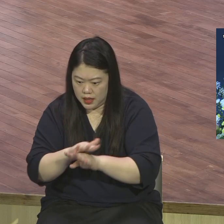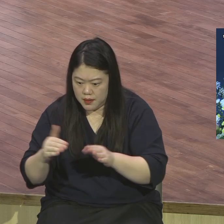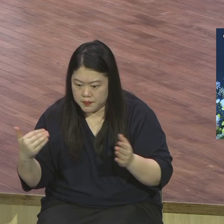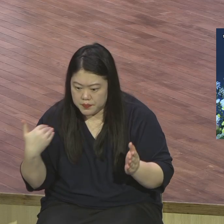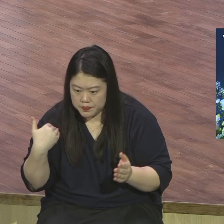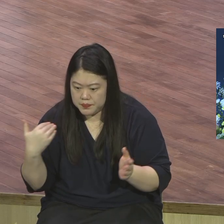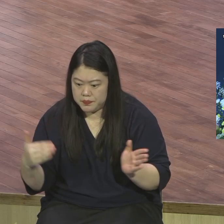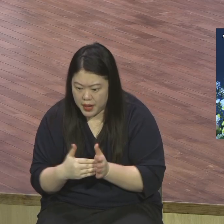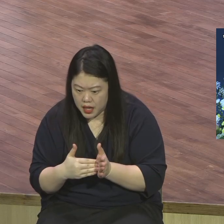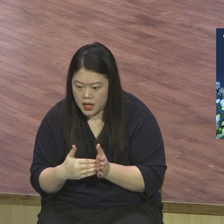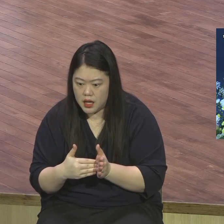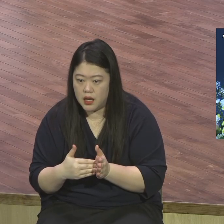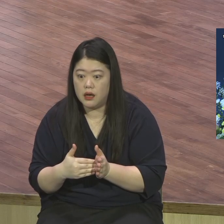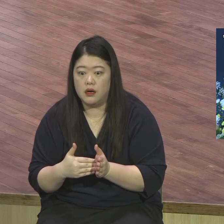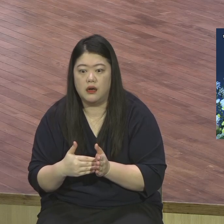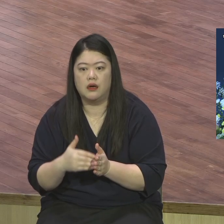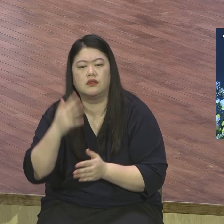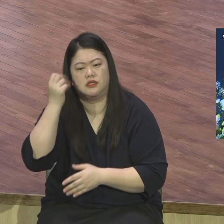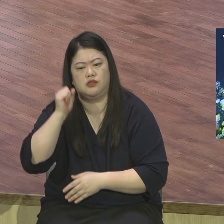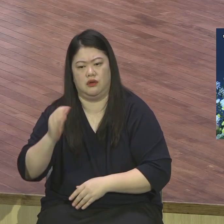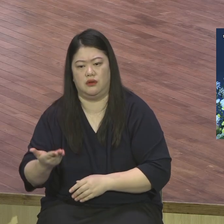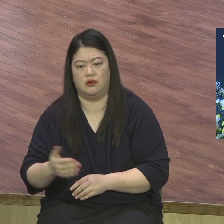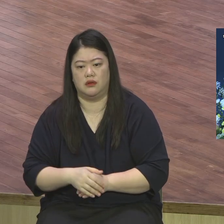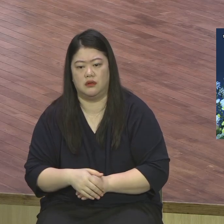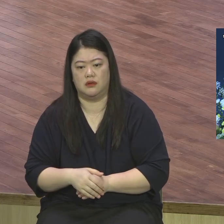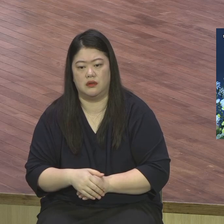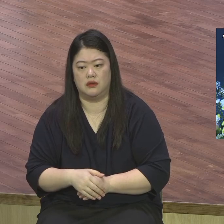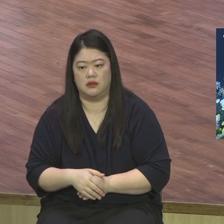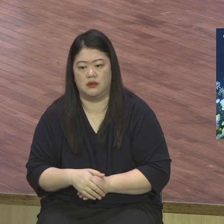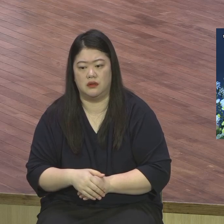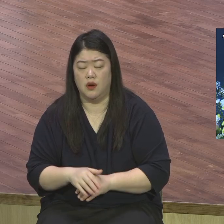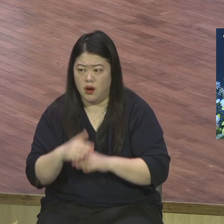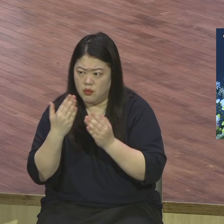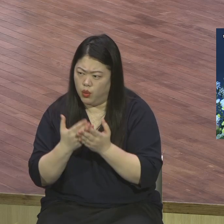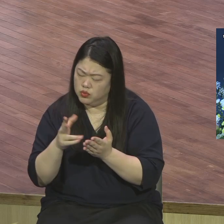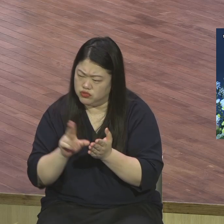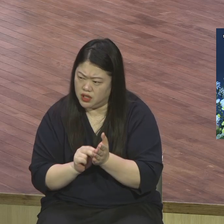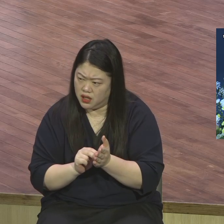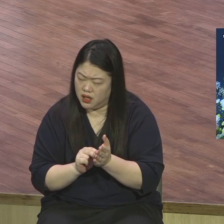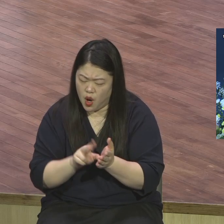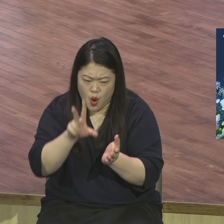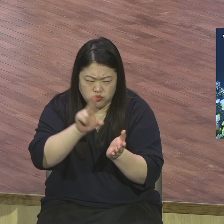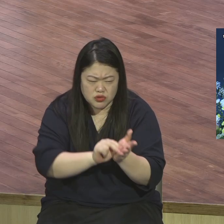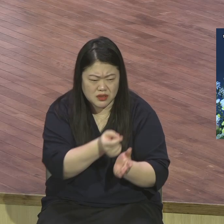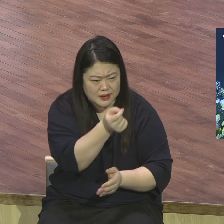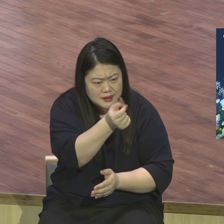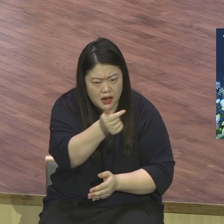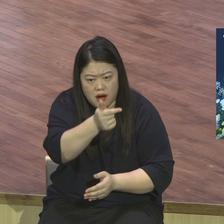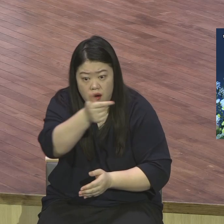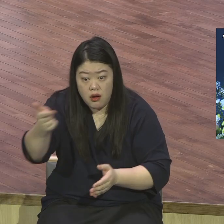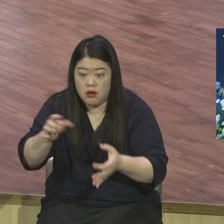어떤 문제를 당했던 상관없이 그 사건 문제 통해서 과연 예수님이 나의 그리스도였구나